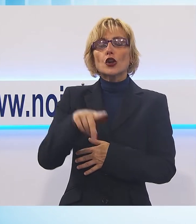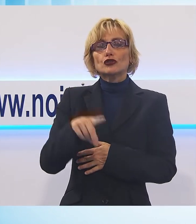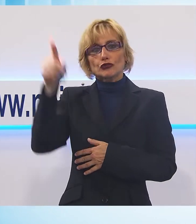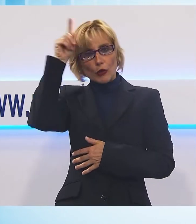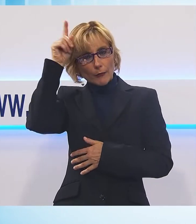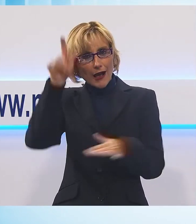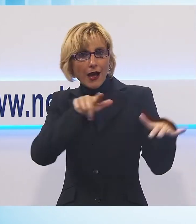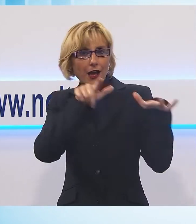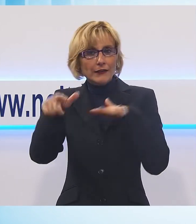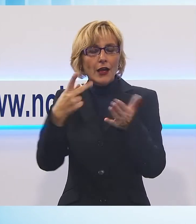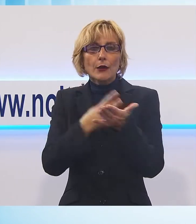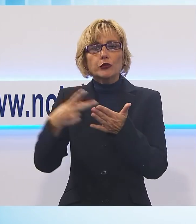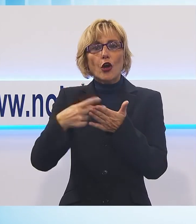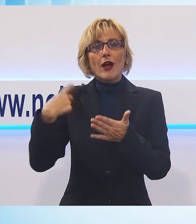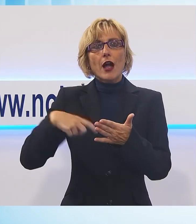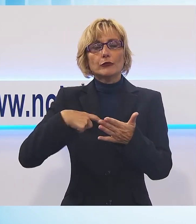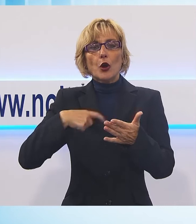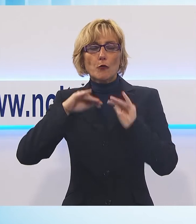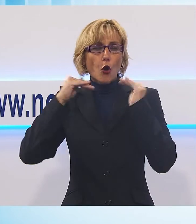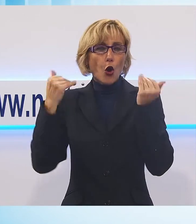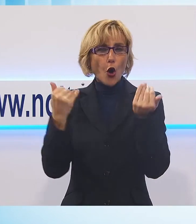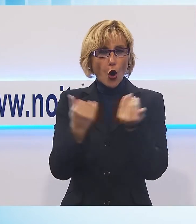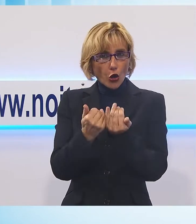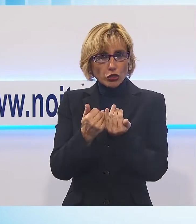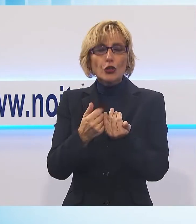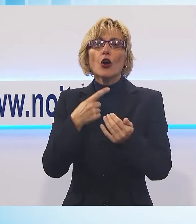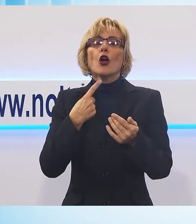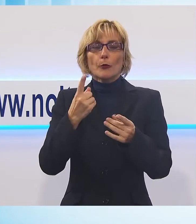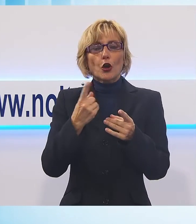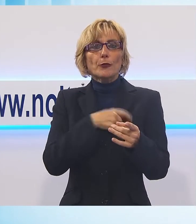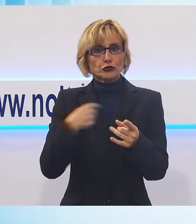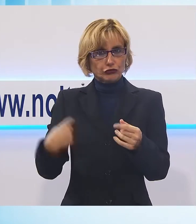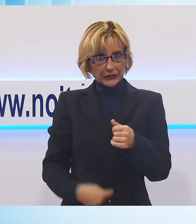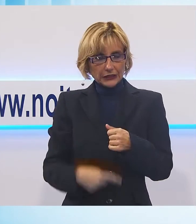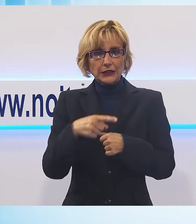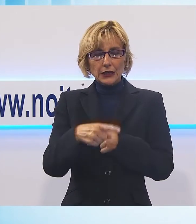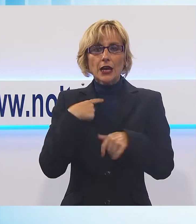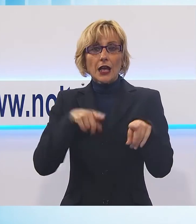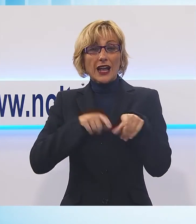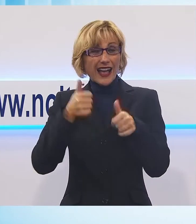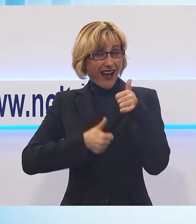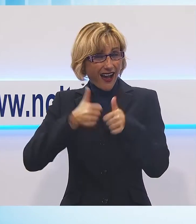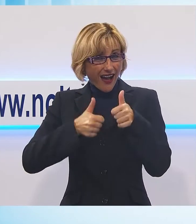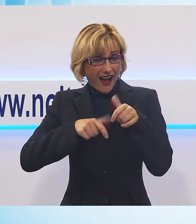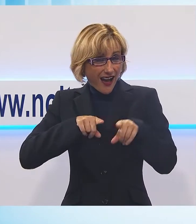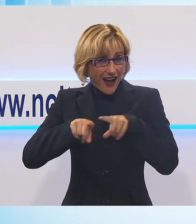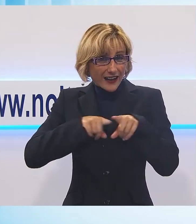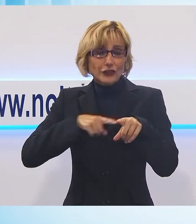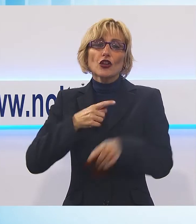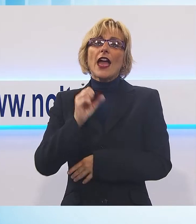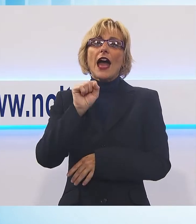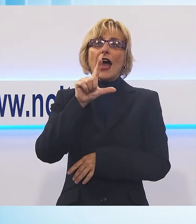settimana alla prova del campionato del mondo endurance sulla pista di Shanghai In gara pensate anche Fernando Alonso e Baton